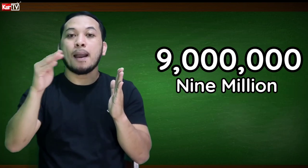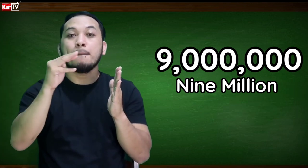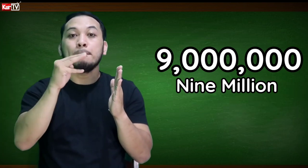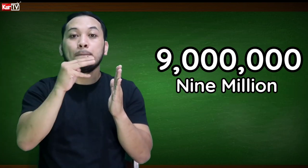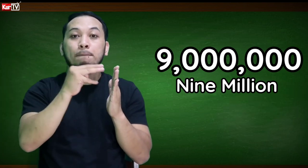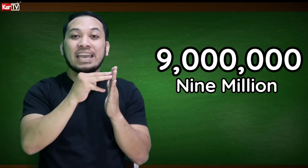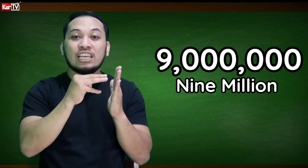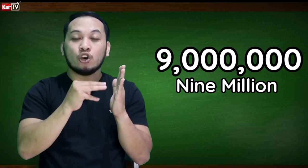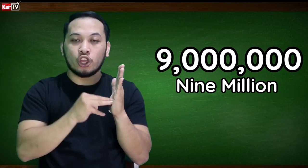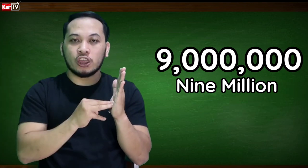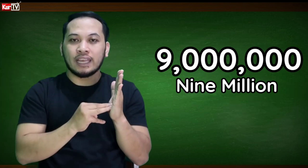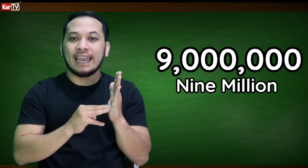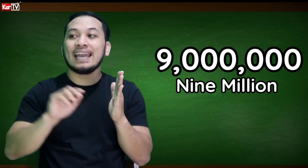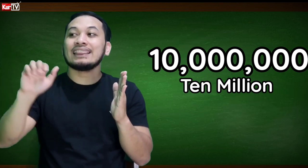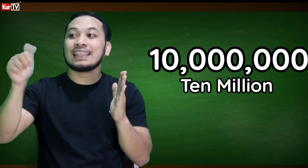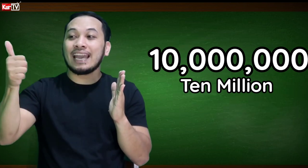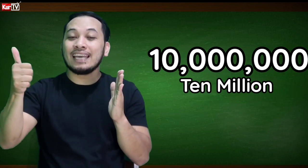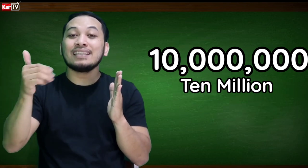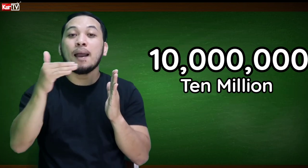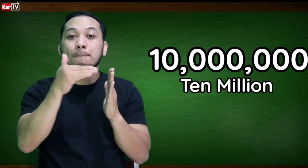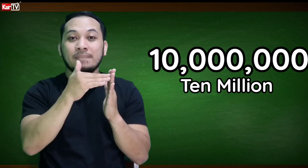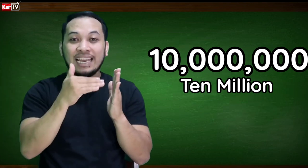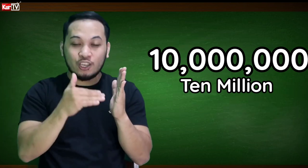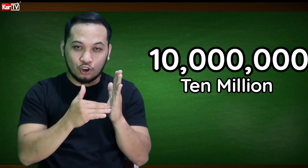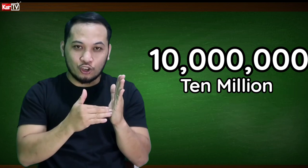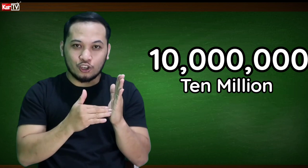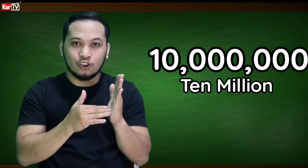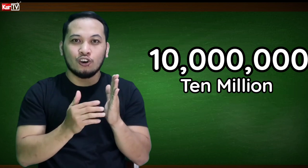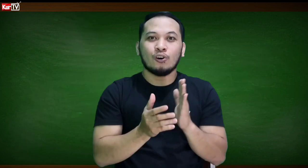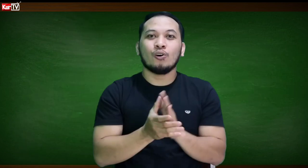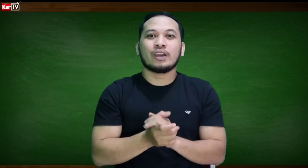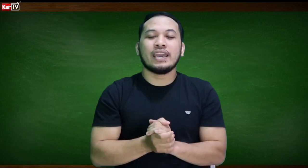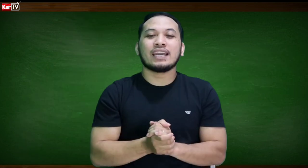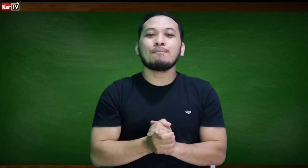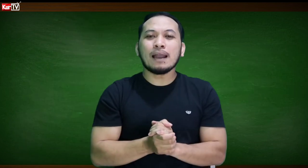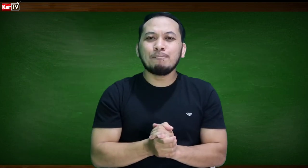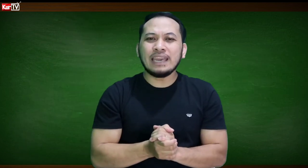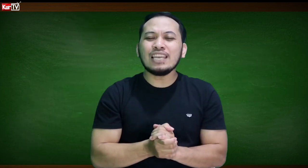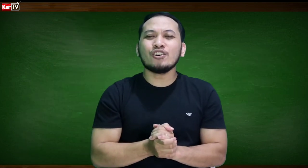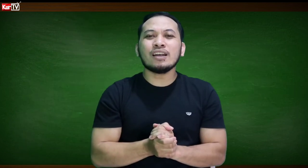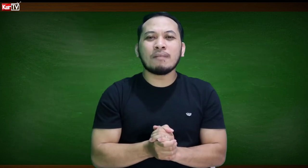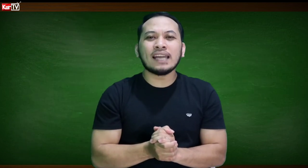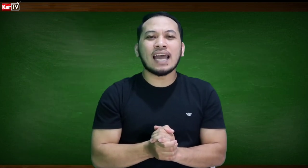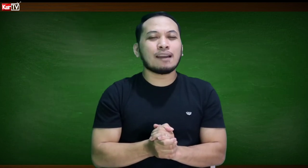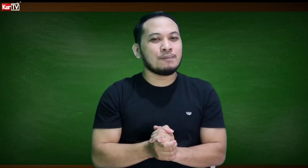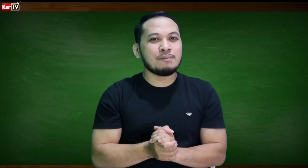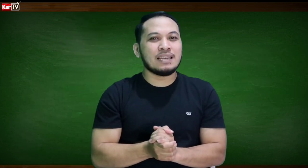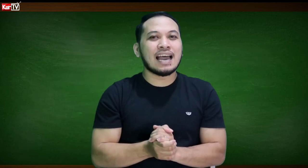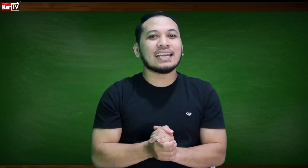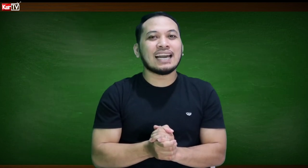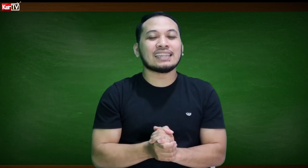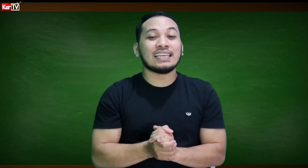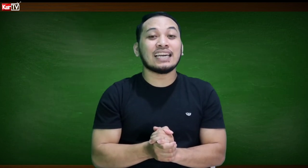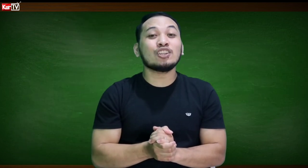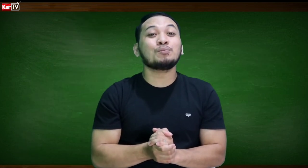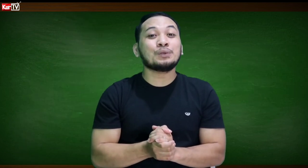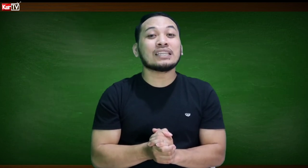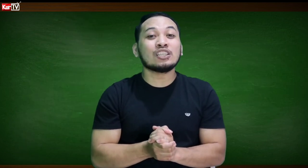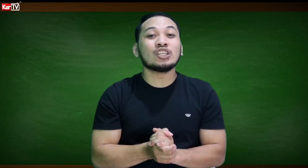,000, and 10,000,000. Okay, kapag billion naman ang bibilangin natin, ganito po natin yung